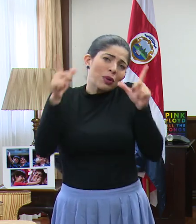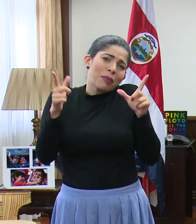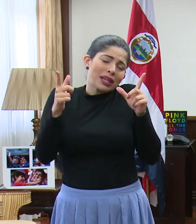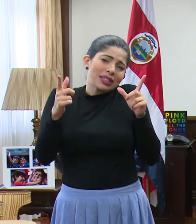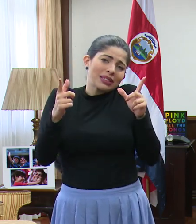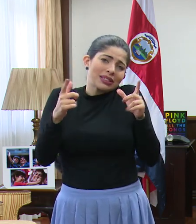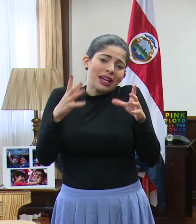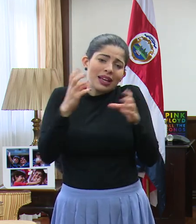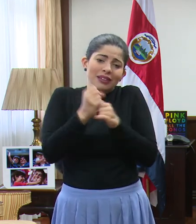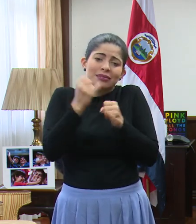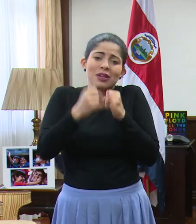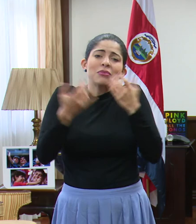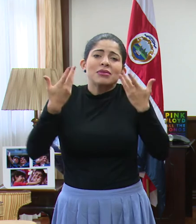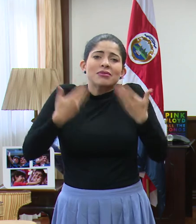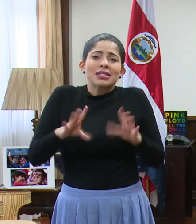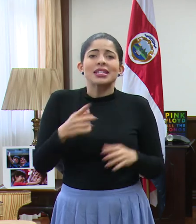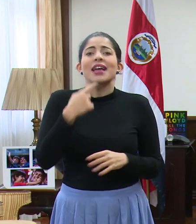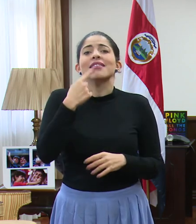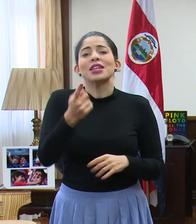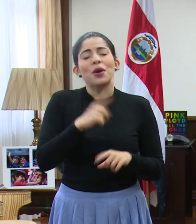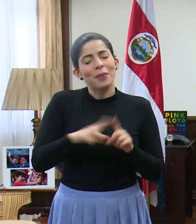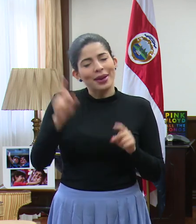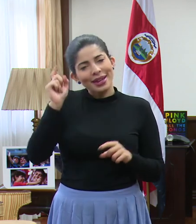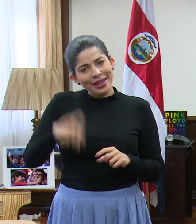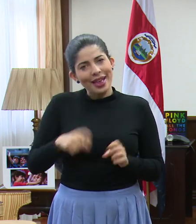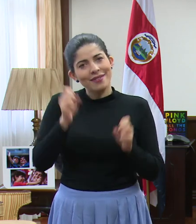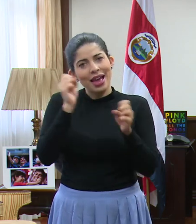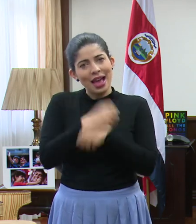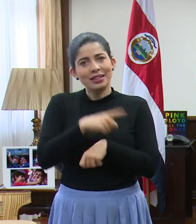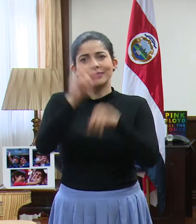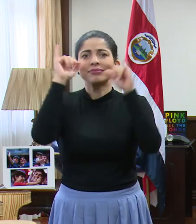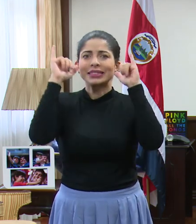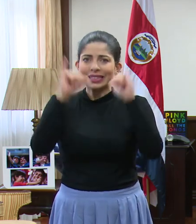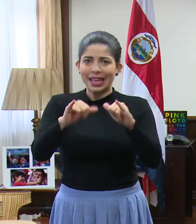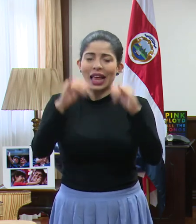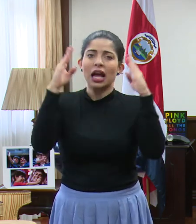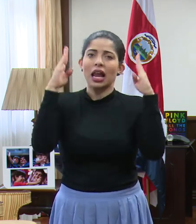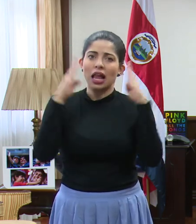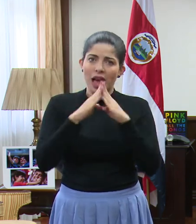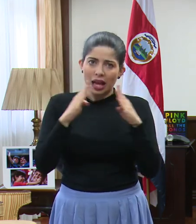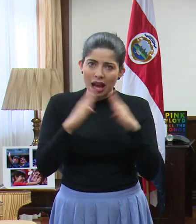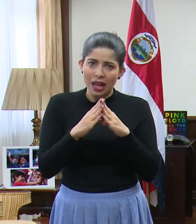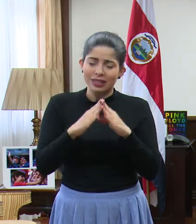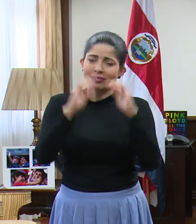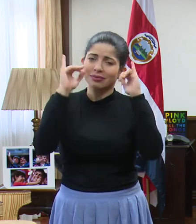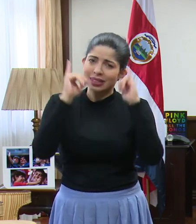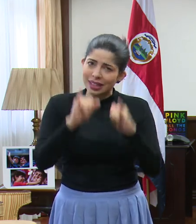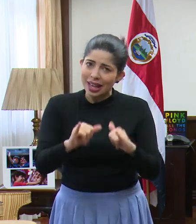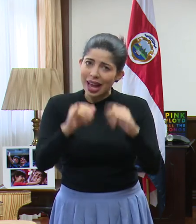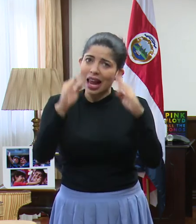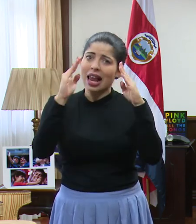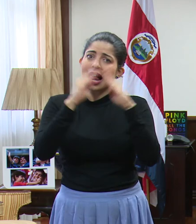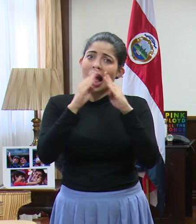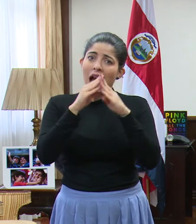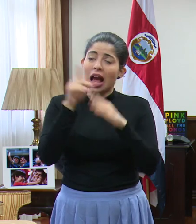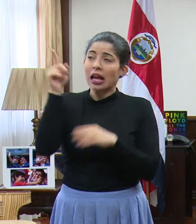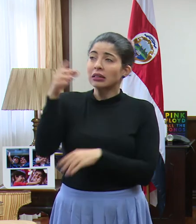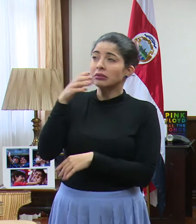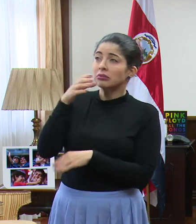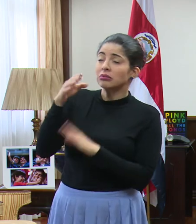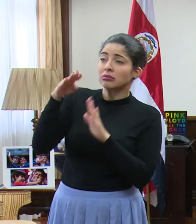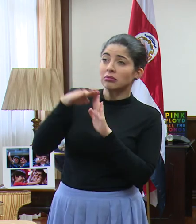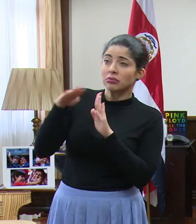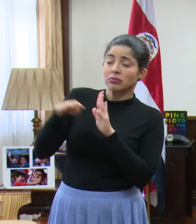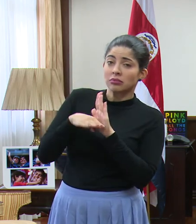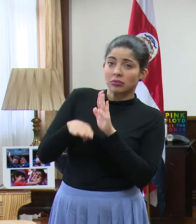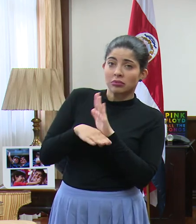Cerrar diciendo lo que ya hemos dicho, pero tenemos que hacer. Quedarnos en la casa. Quedarnos en la casa, seguir los protocolos